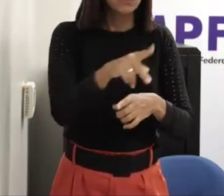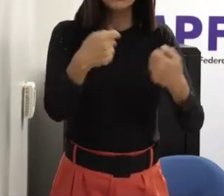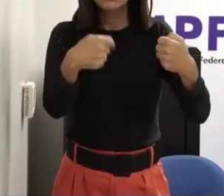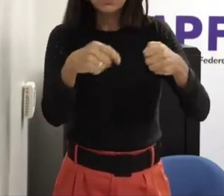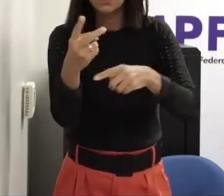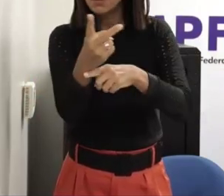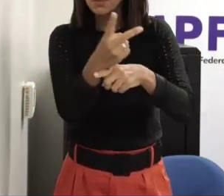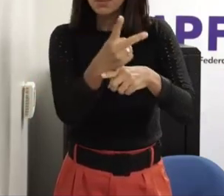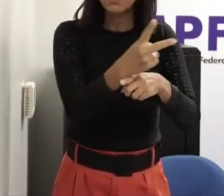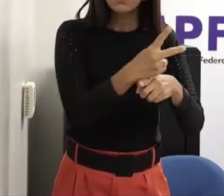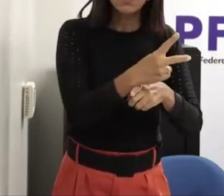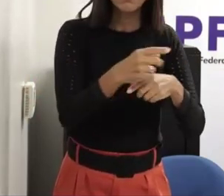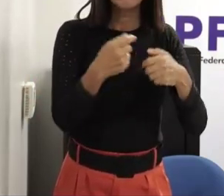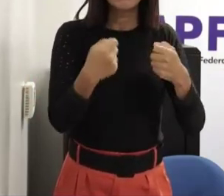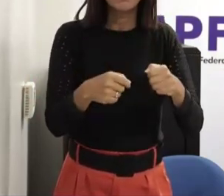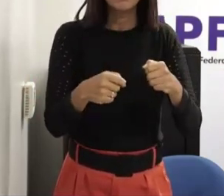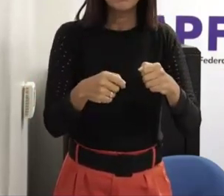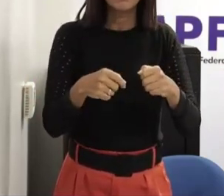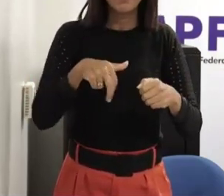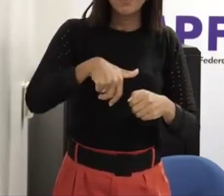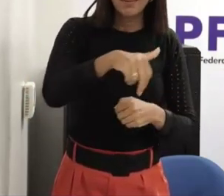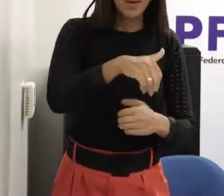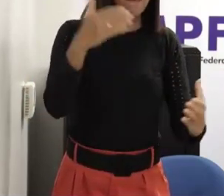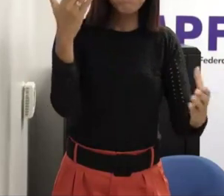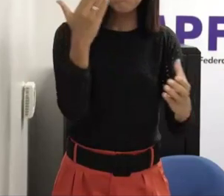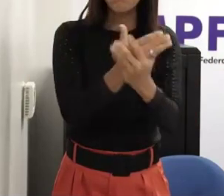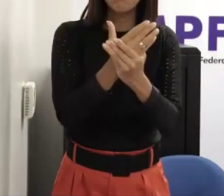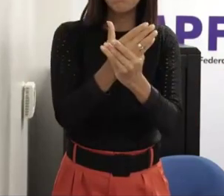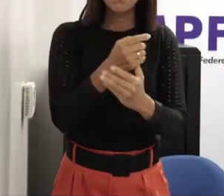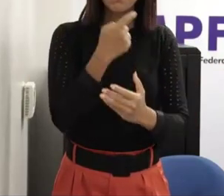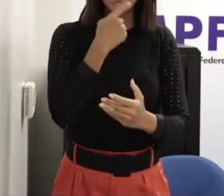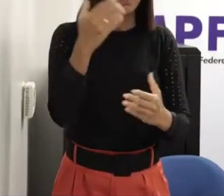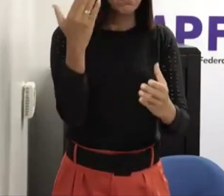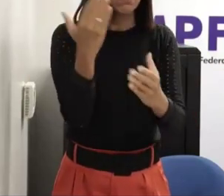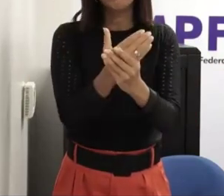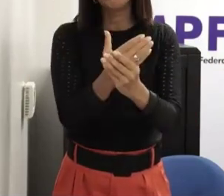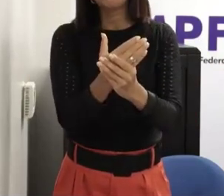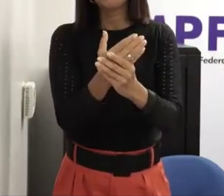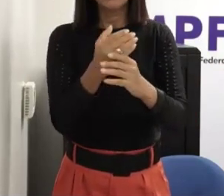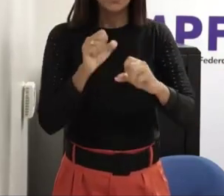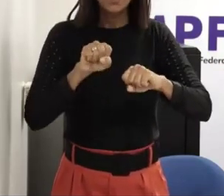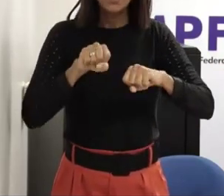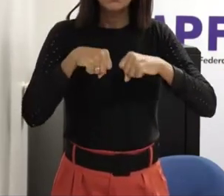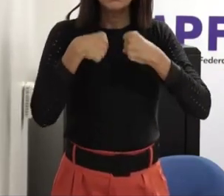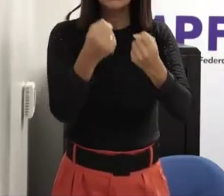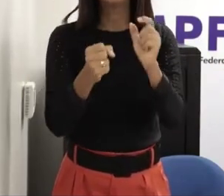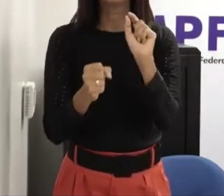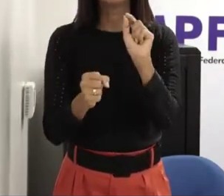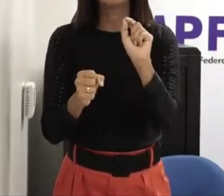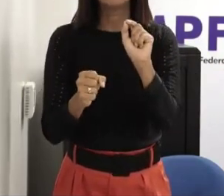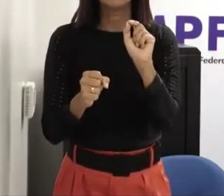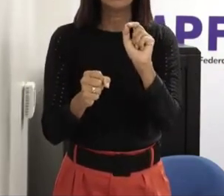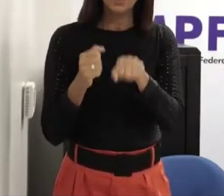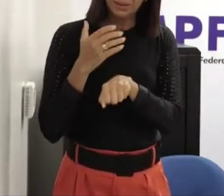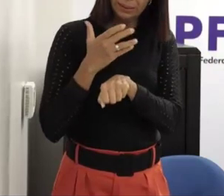que entrear ser protocolado só que isso exige por exemplo investimento pesado em treinamento